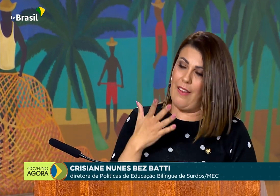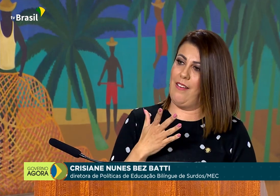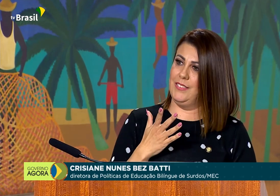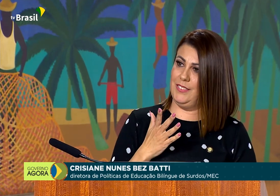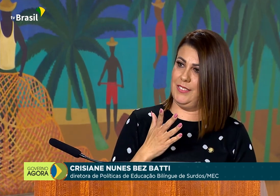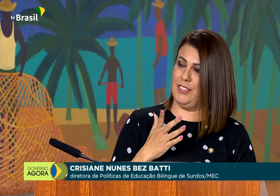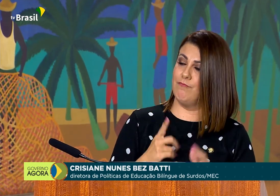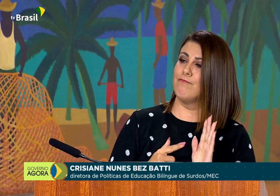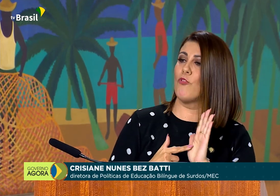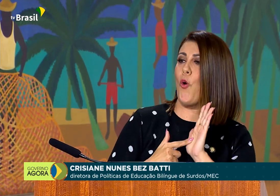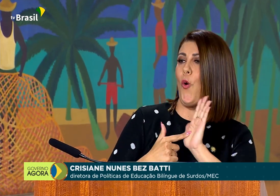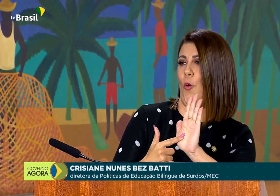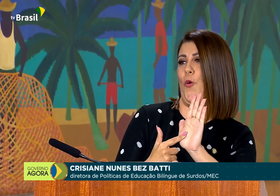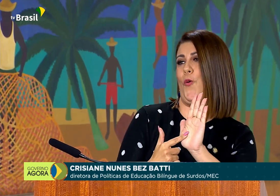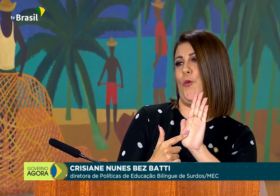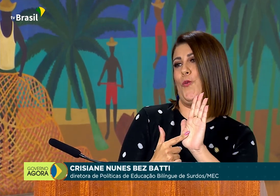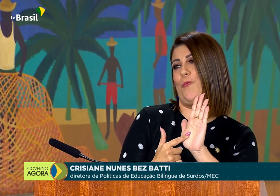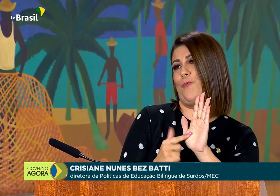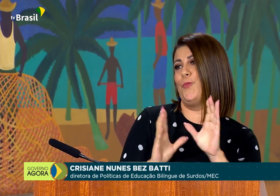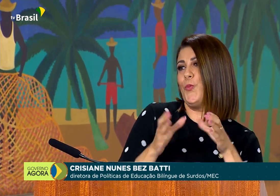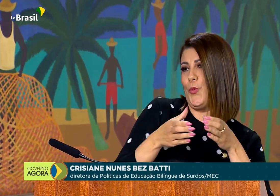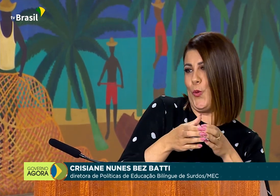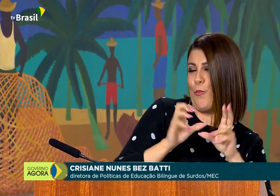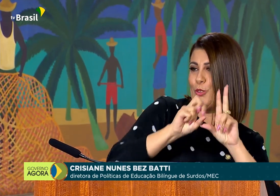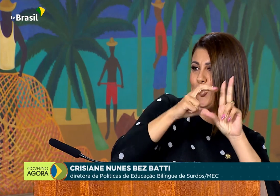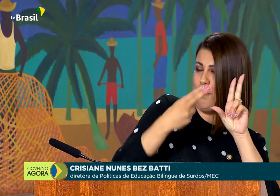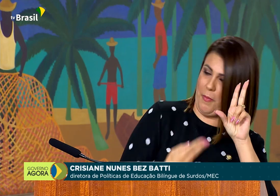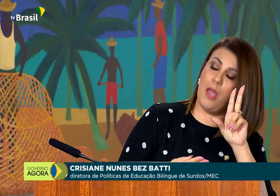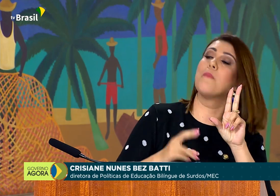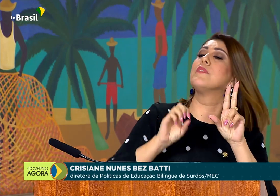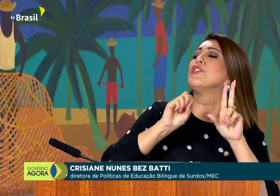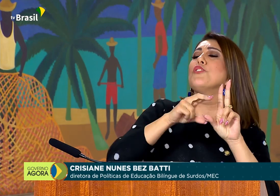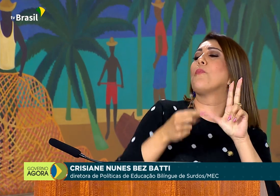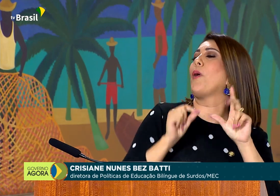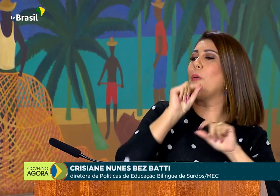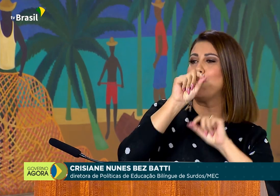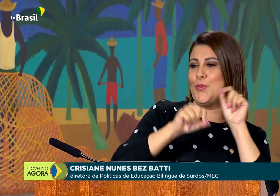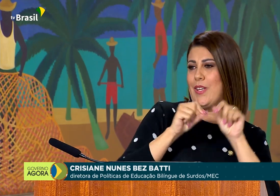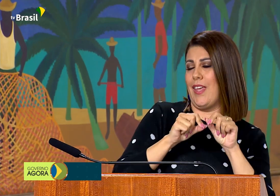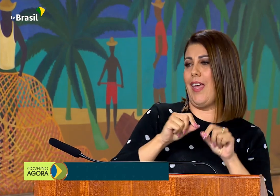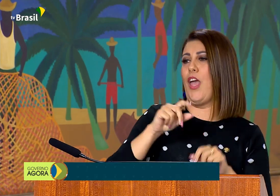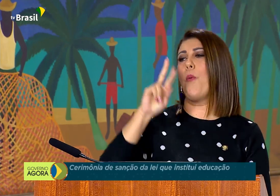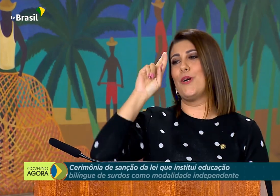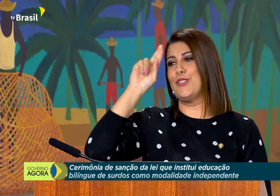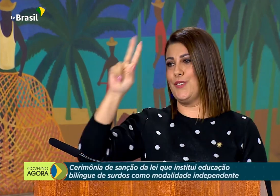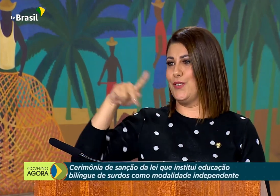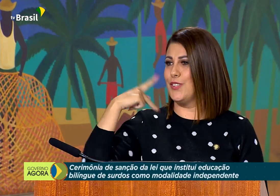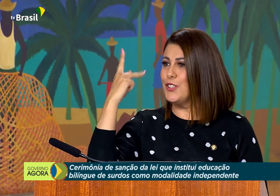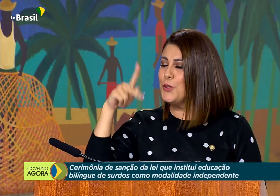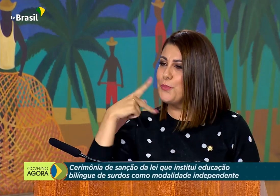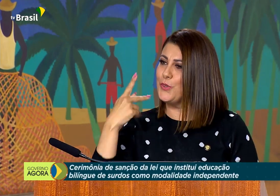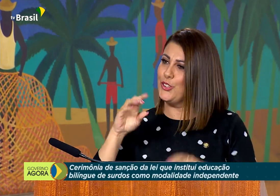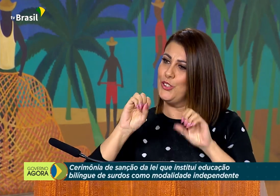Inicio a minha fala apresentando um pouco da nossa diretoria, a Dipebs,